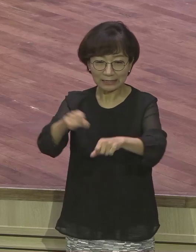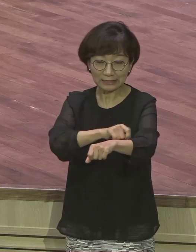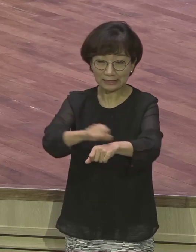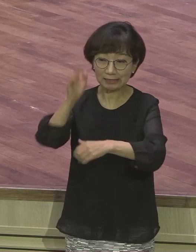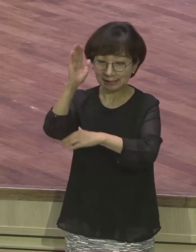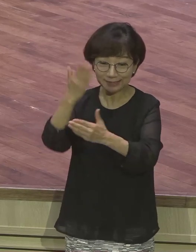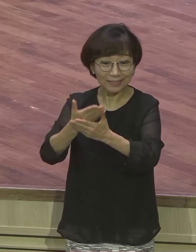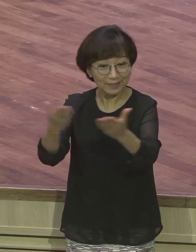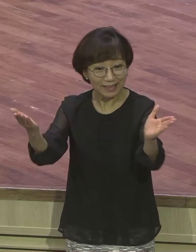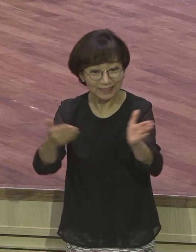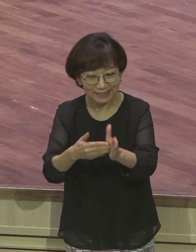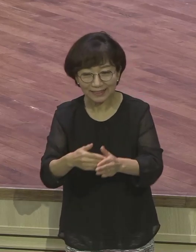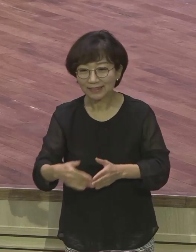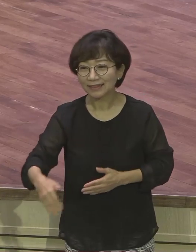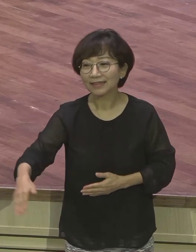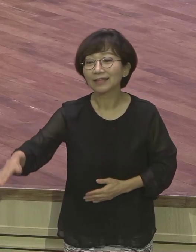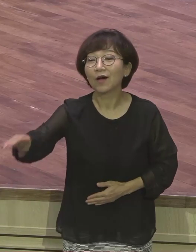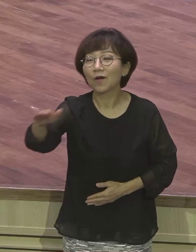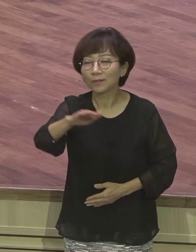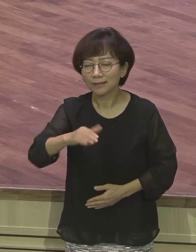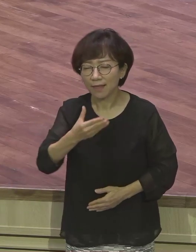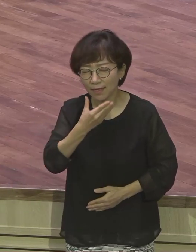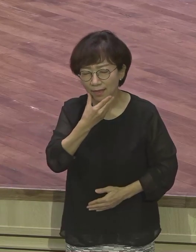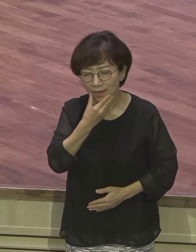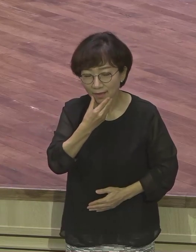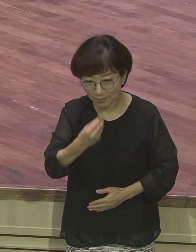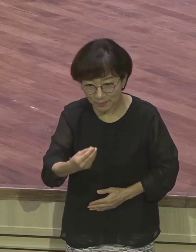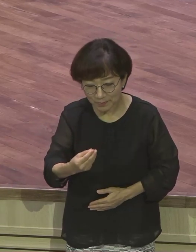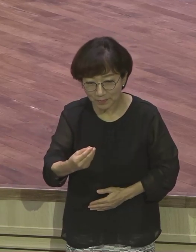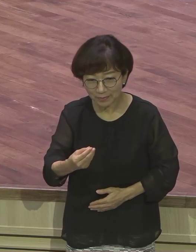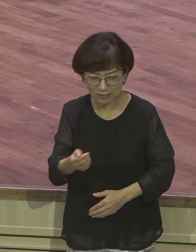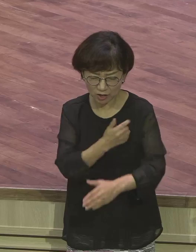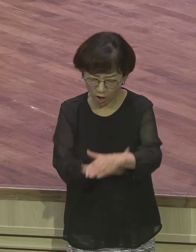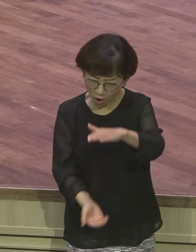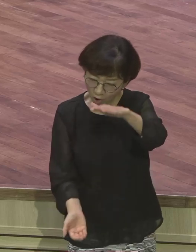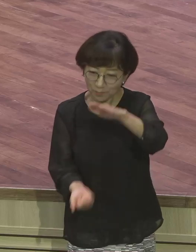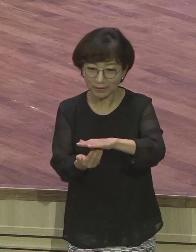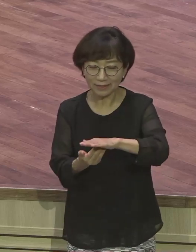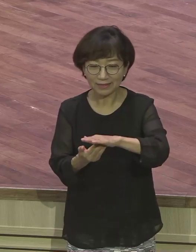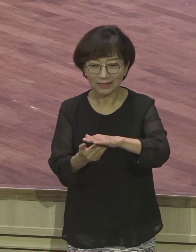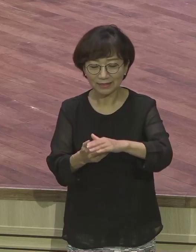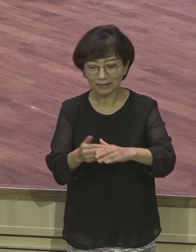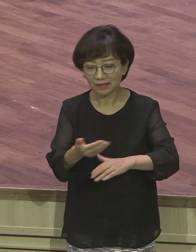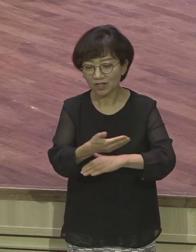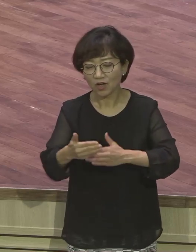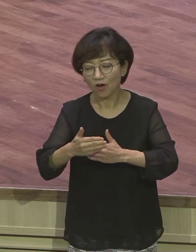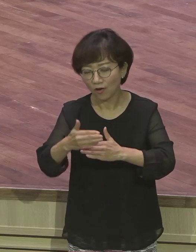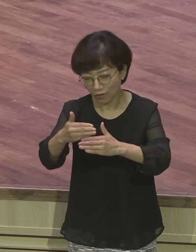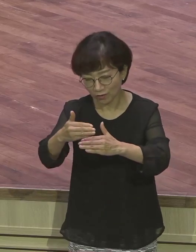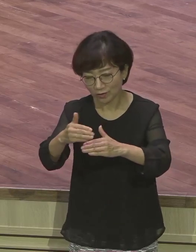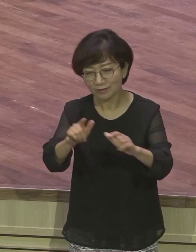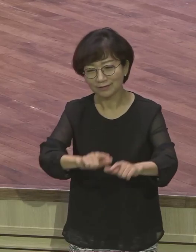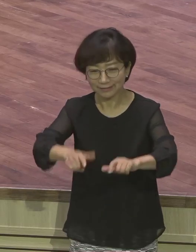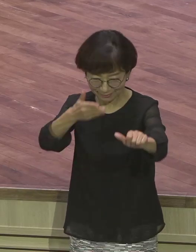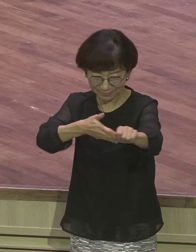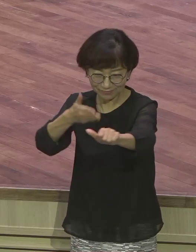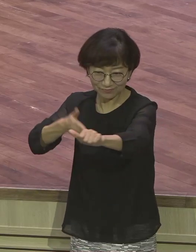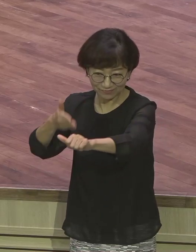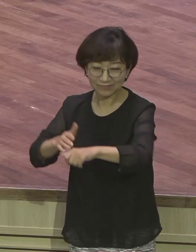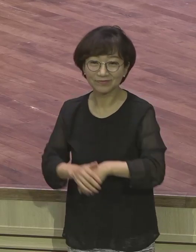행복한 스미즈의 의정을 그려라. 행복한 스미즈. 그렇게 제가 메시지를 냈습니다. 그리고